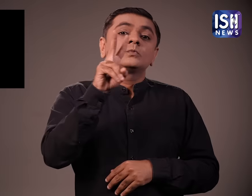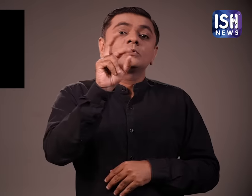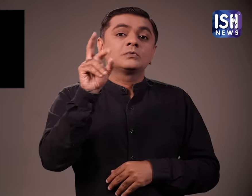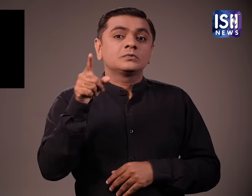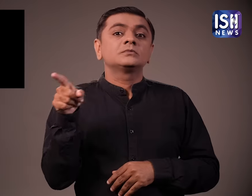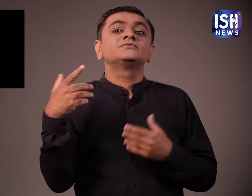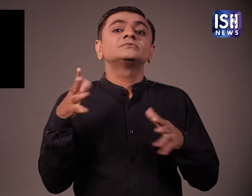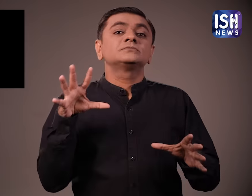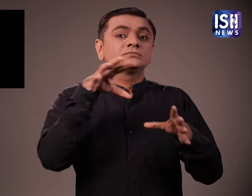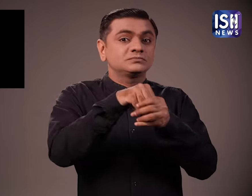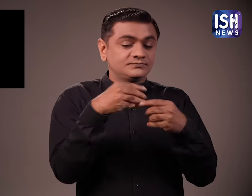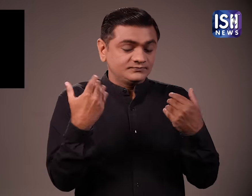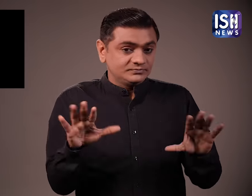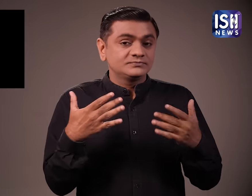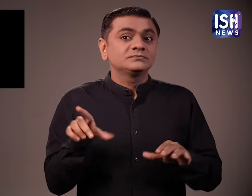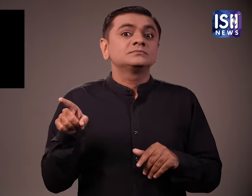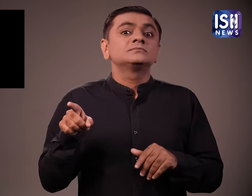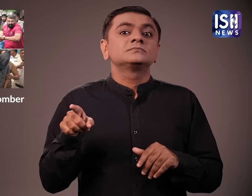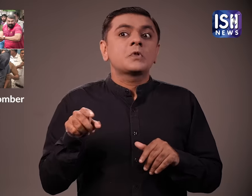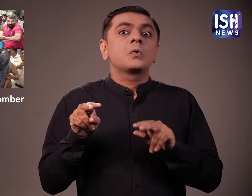दोनों 2020 के आतंगवात मामले में वांचित थे